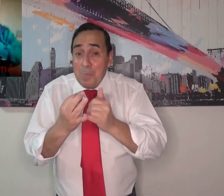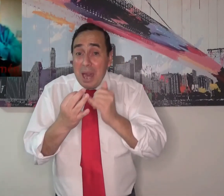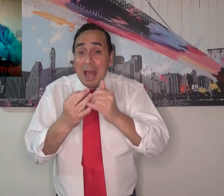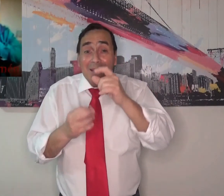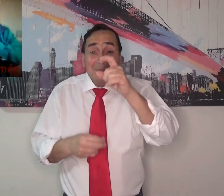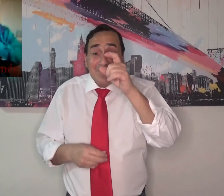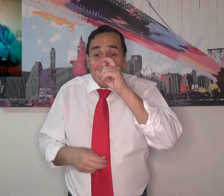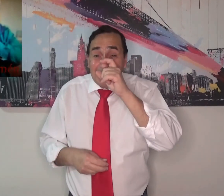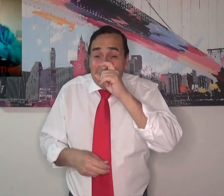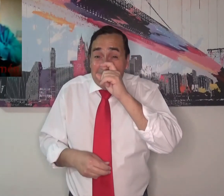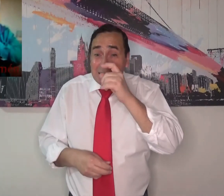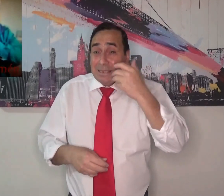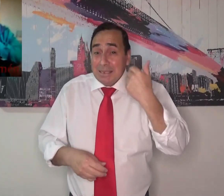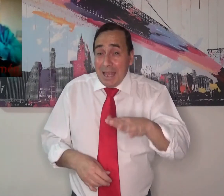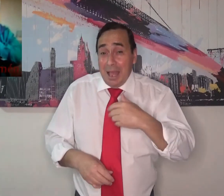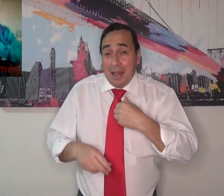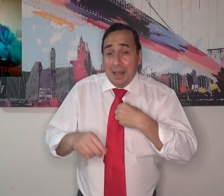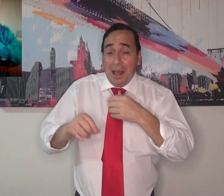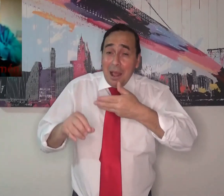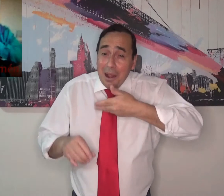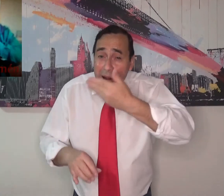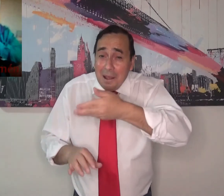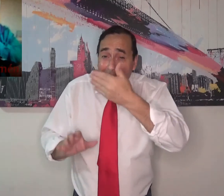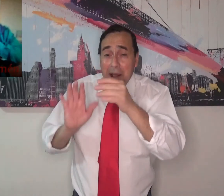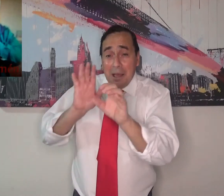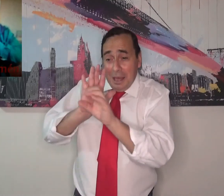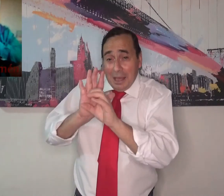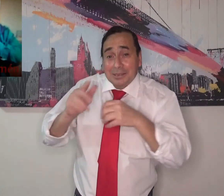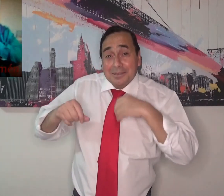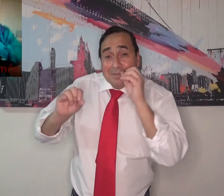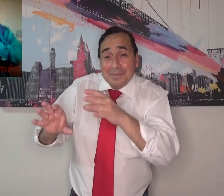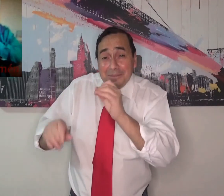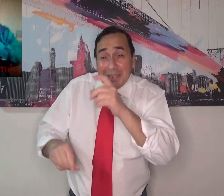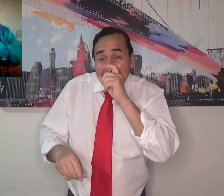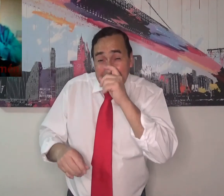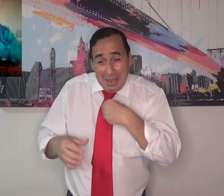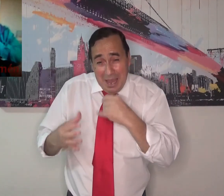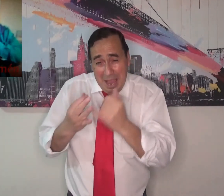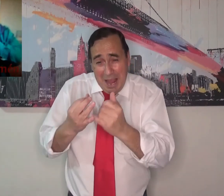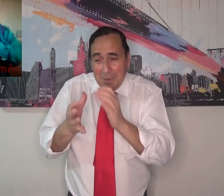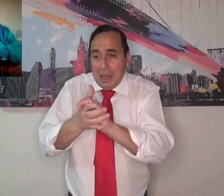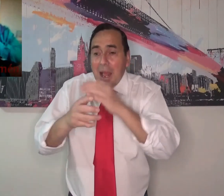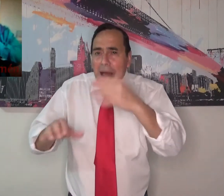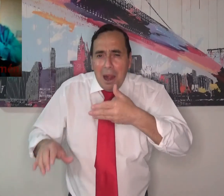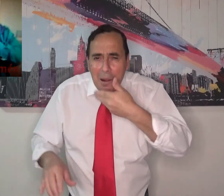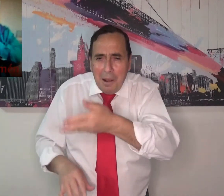Yo tengo un amigo. Su nombre es Fernando. Esta es su seña. Yo siempre le hablaba a él del evangelio, del